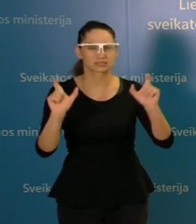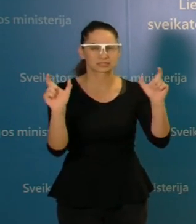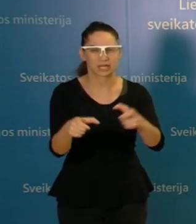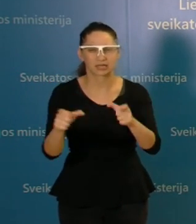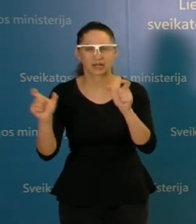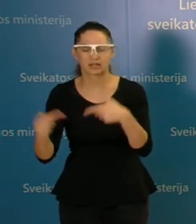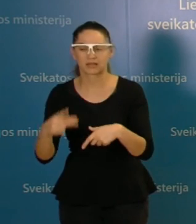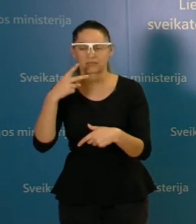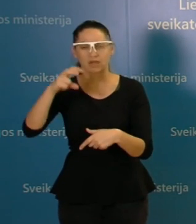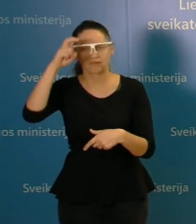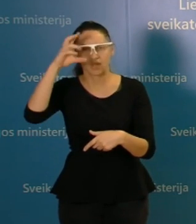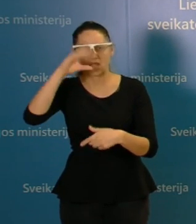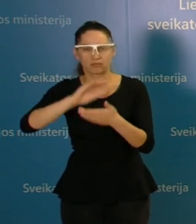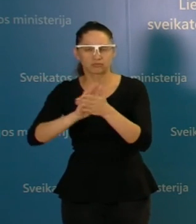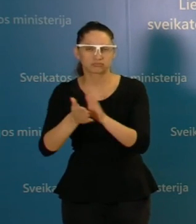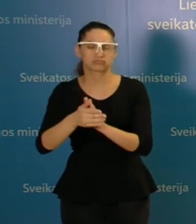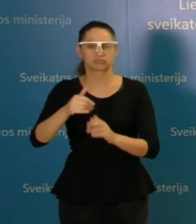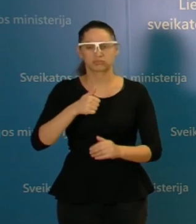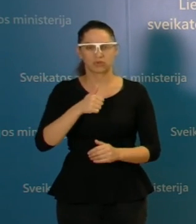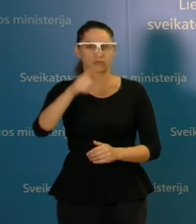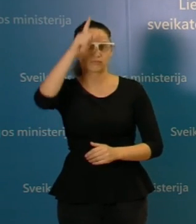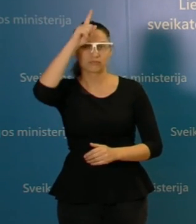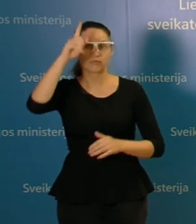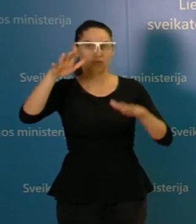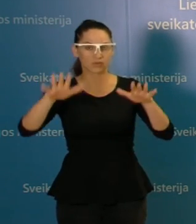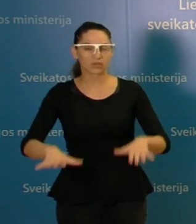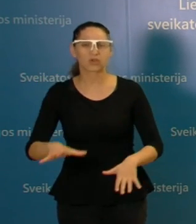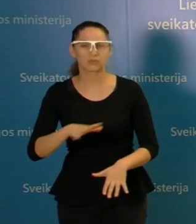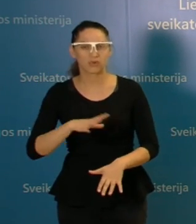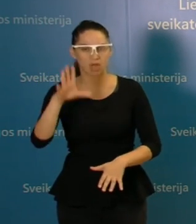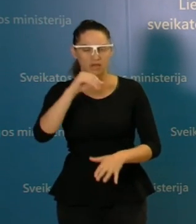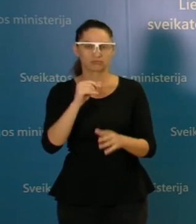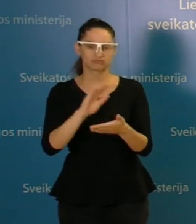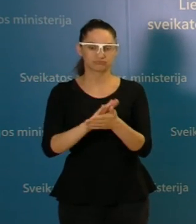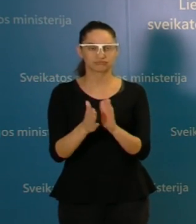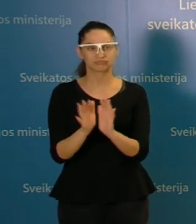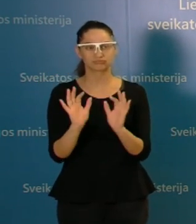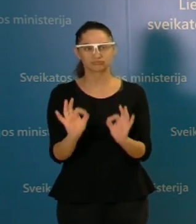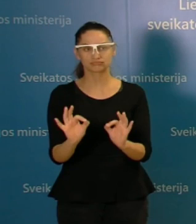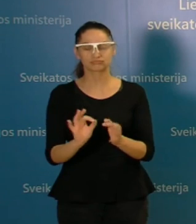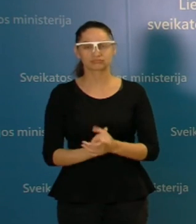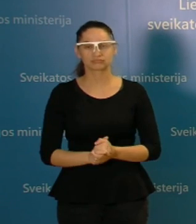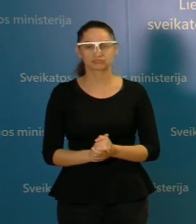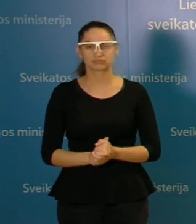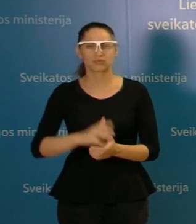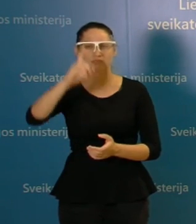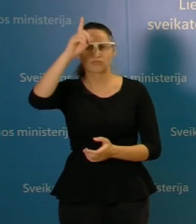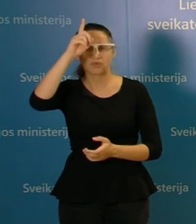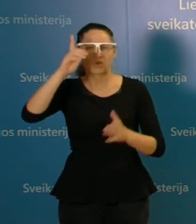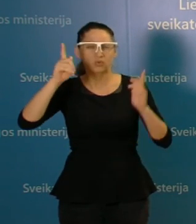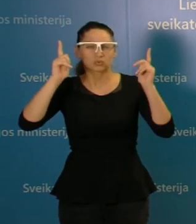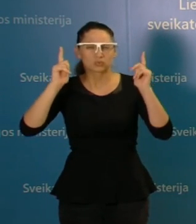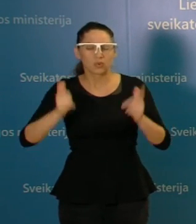kaip gerai besitvarkančios, tą patį Vokietiją ir tai yra šalis, kuri turi tikrai didžiulį pajėgumą